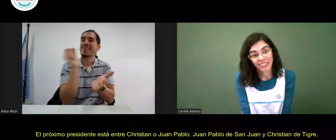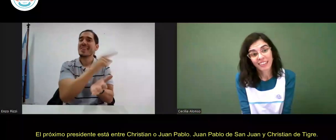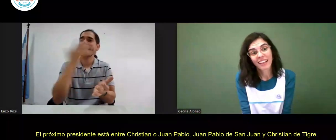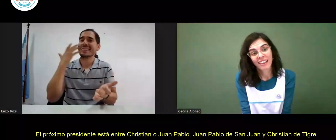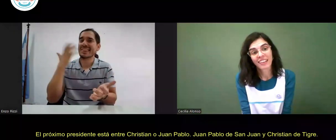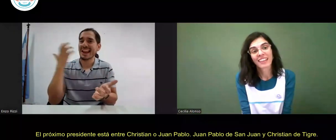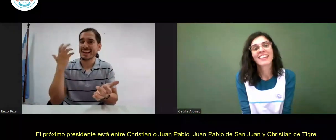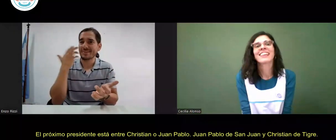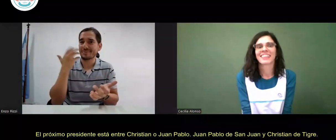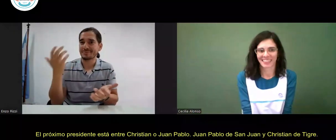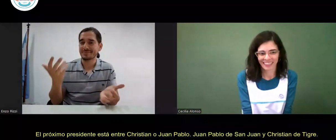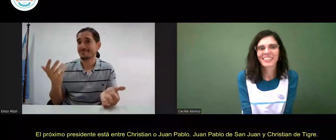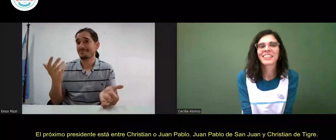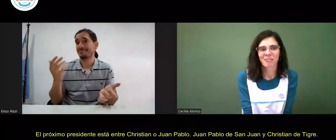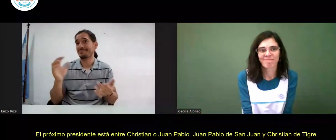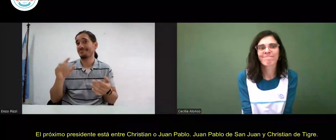y Cristian de Tigre